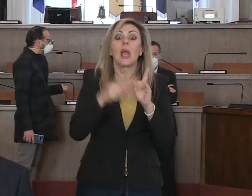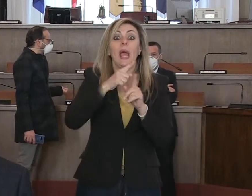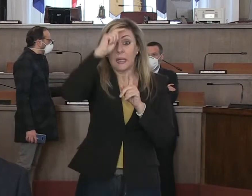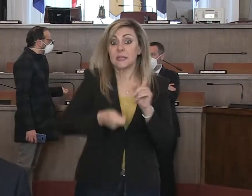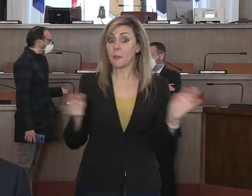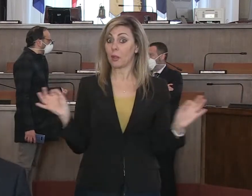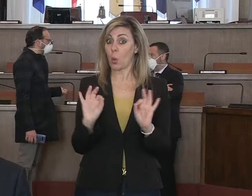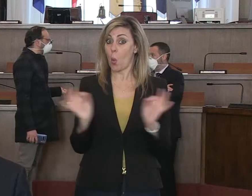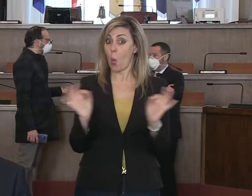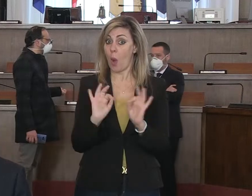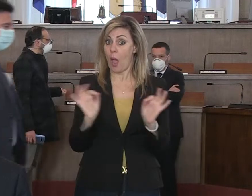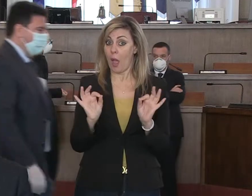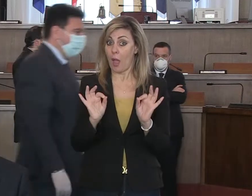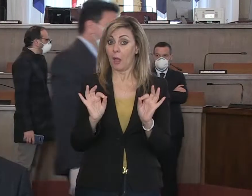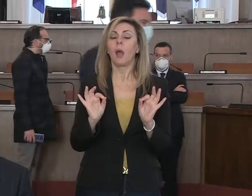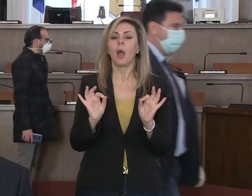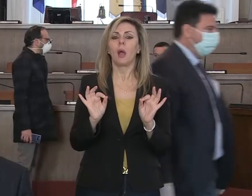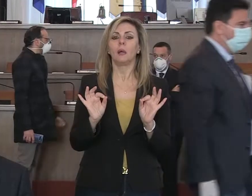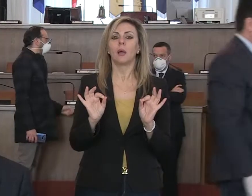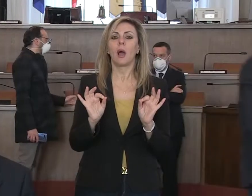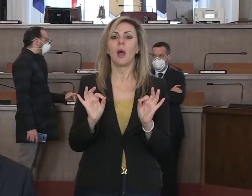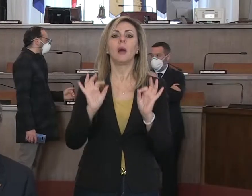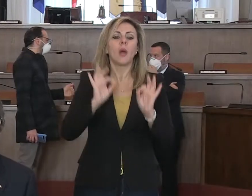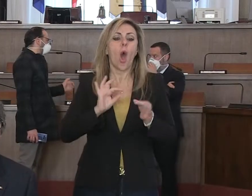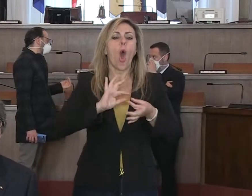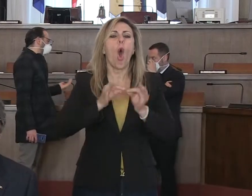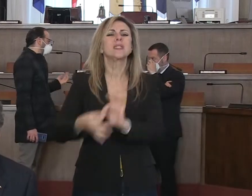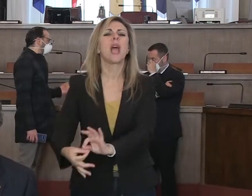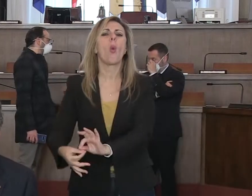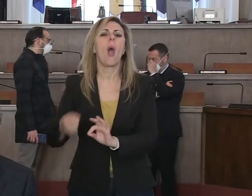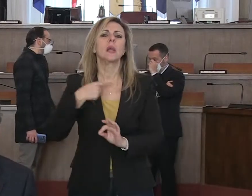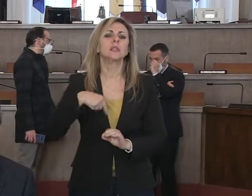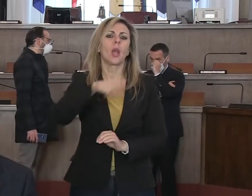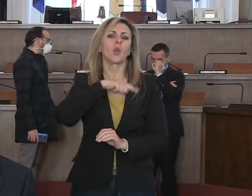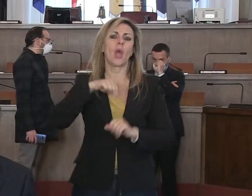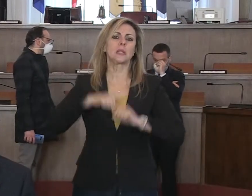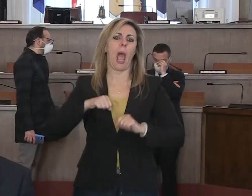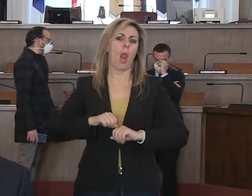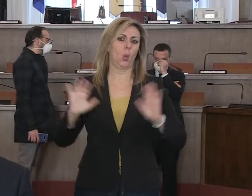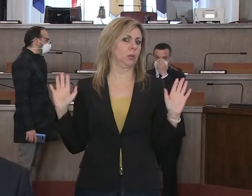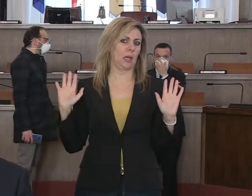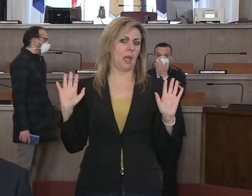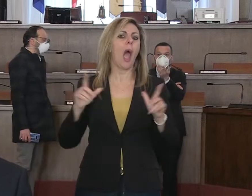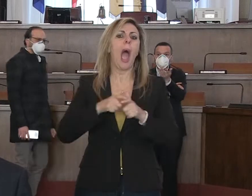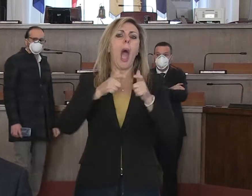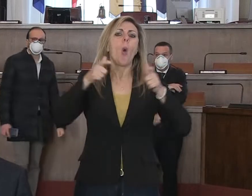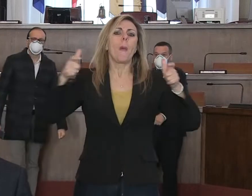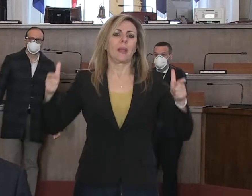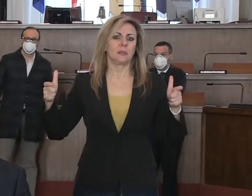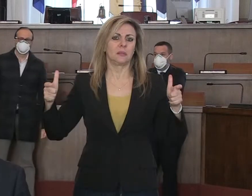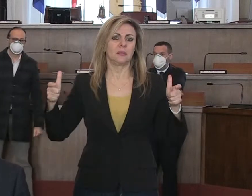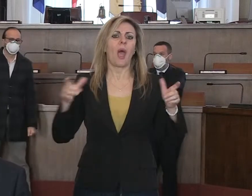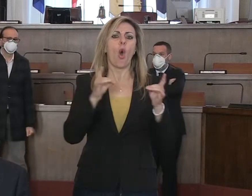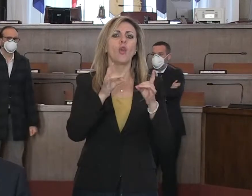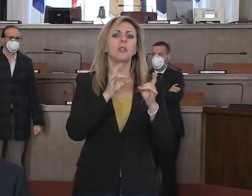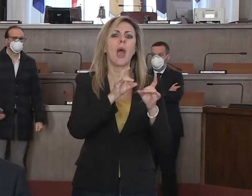rispettate non solo avremo conseguenze sanitarie perché si continueranno ad alimentare altri